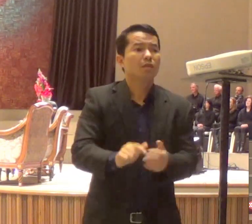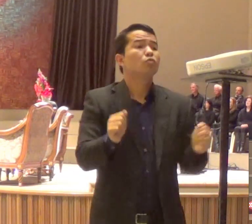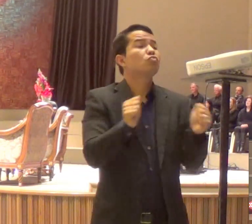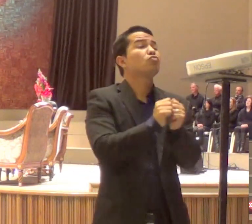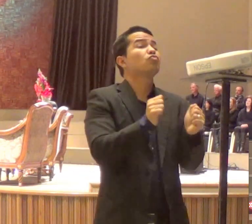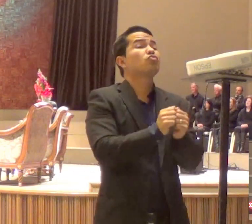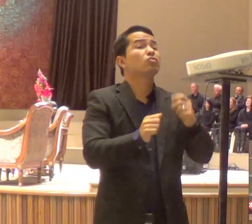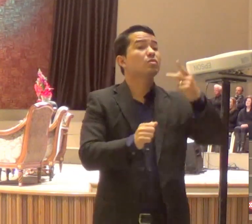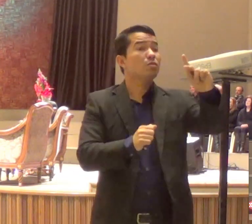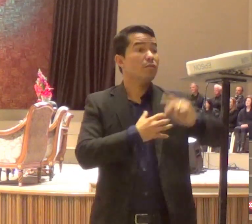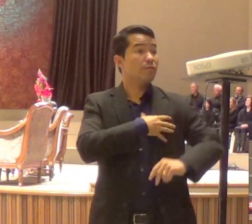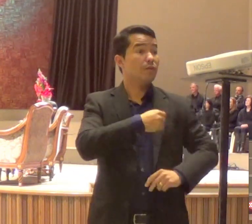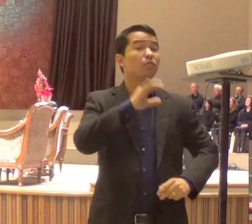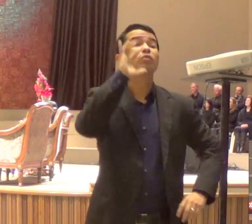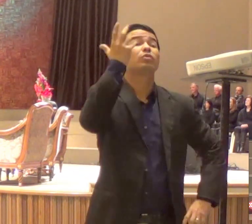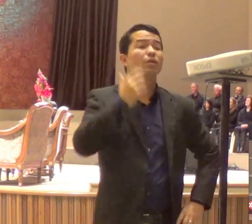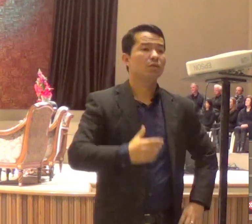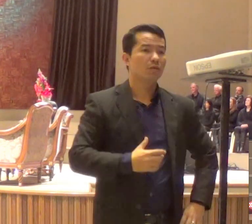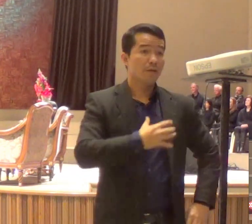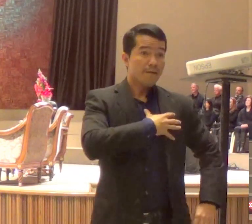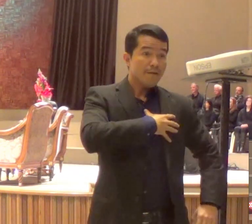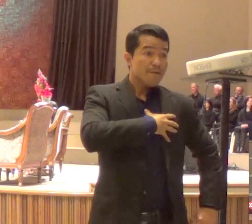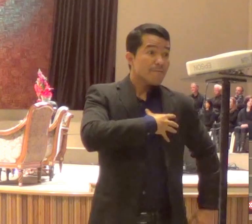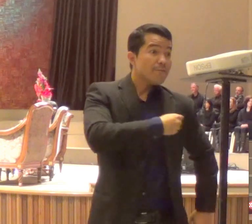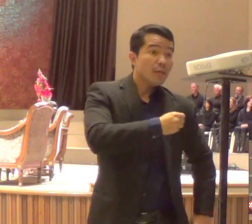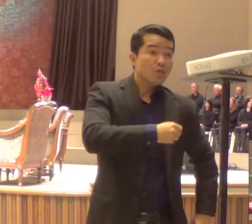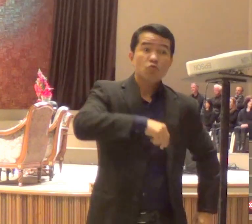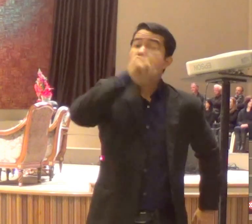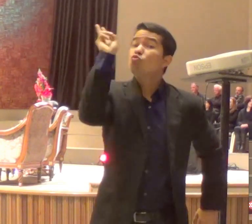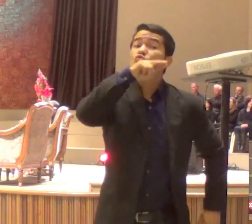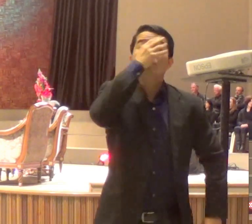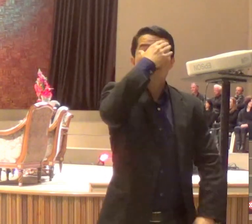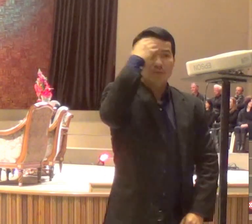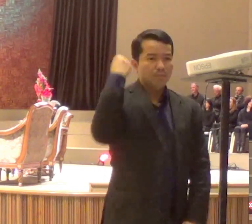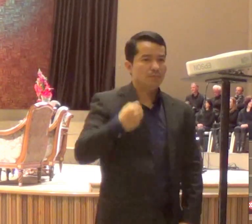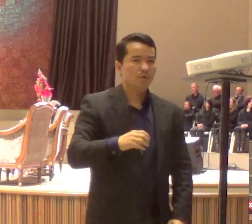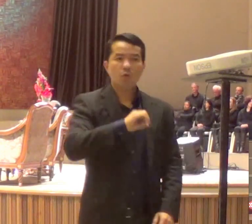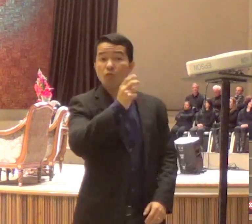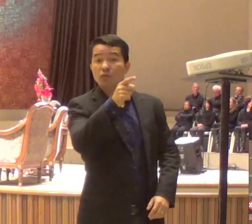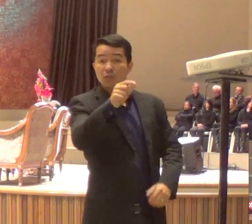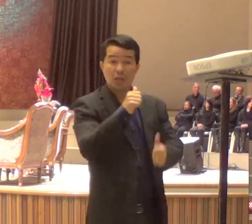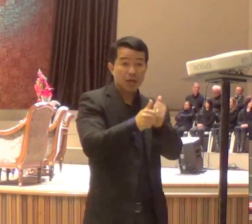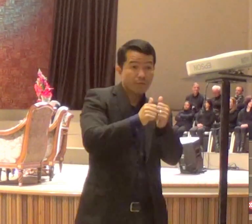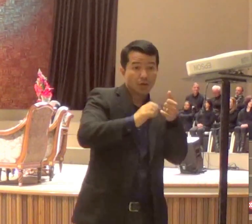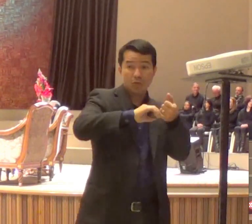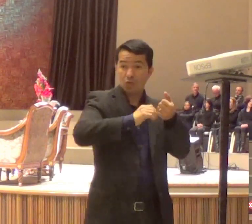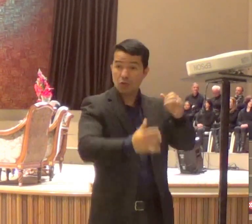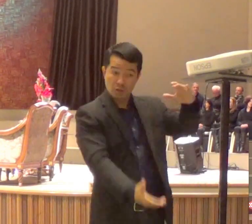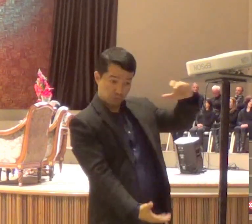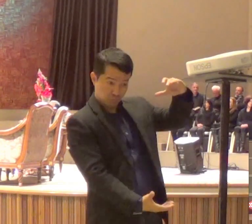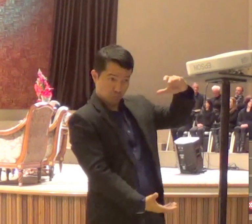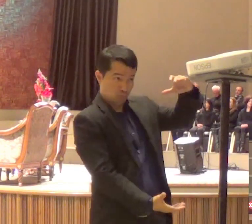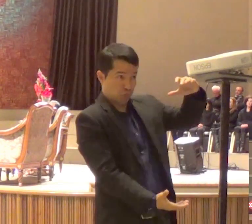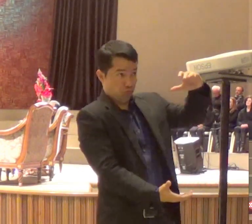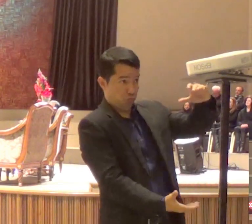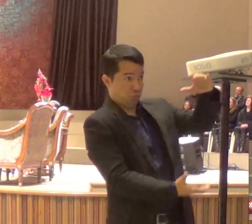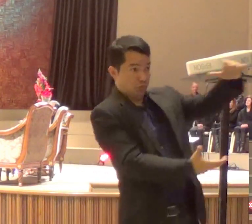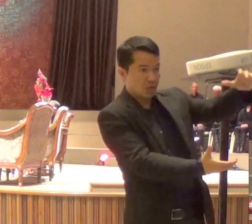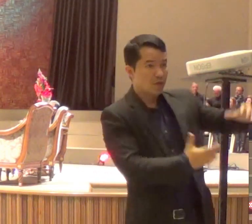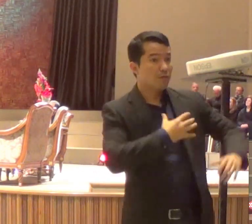sai da cabeça, vai lá entregar uma cesta básica, vai lá servir, não tem ensino mais profundo, do